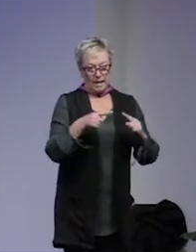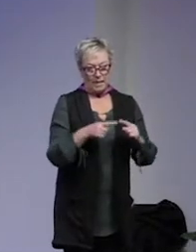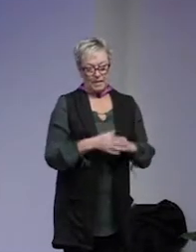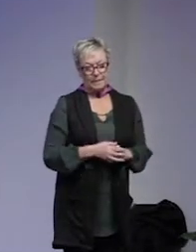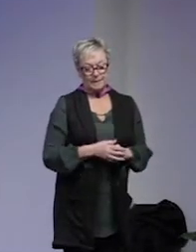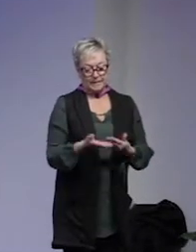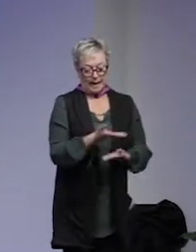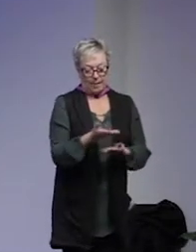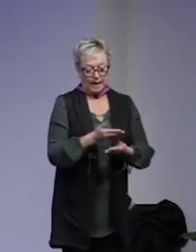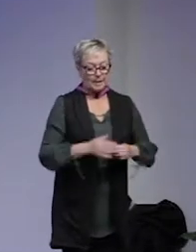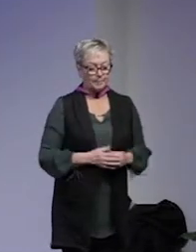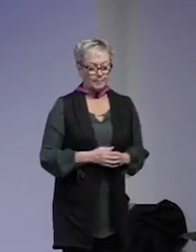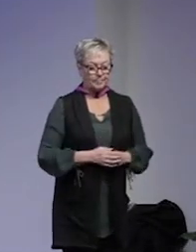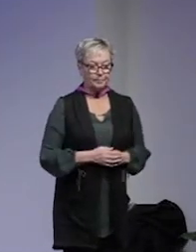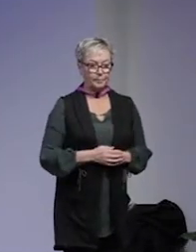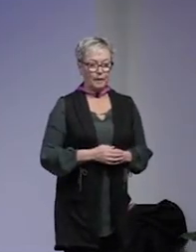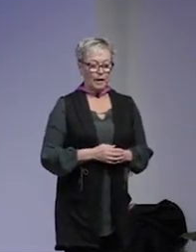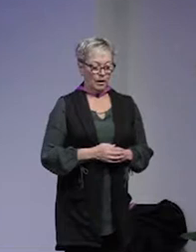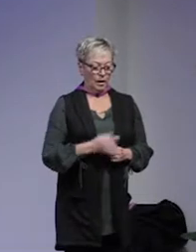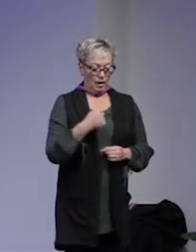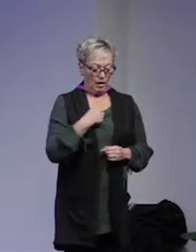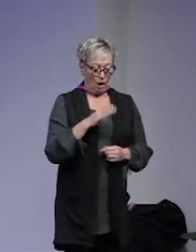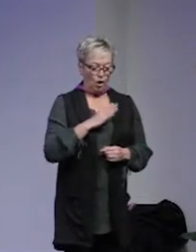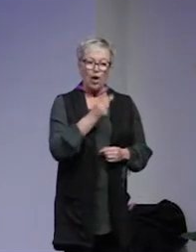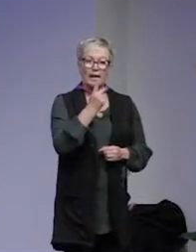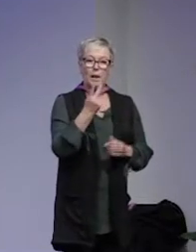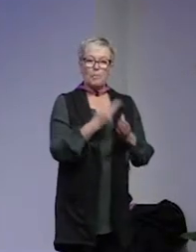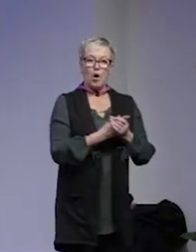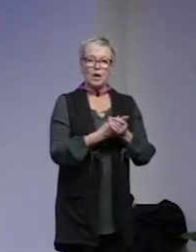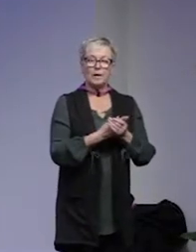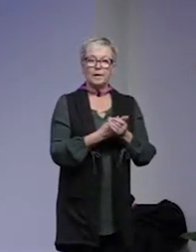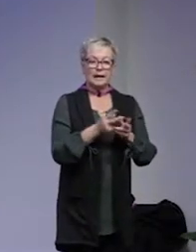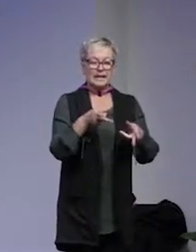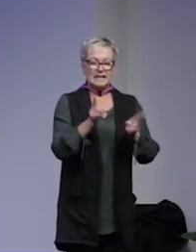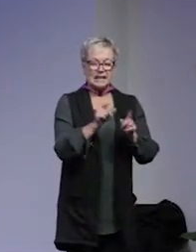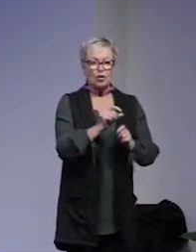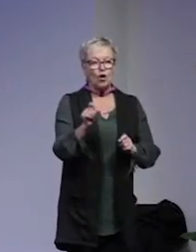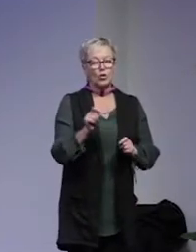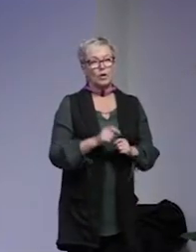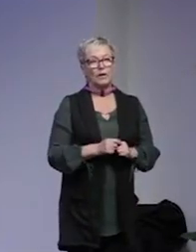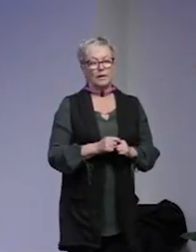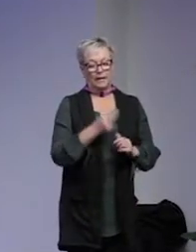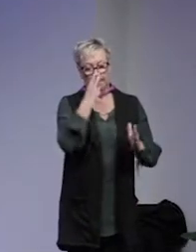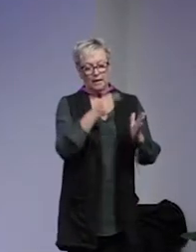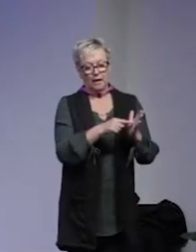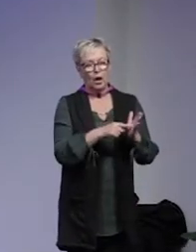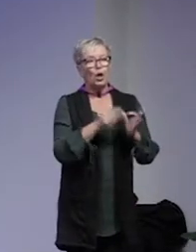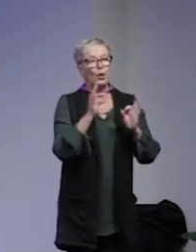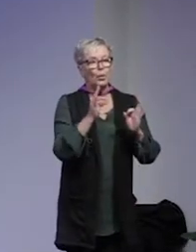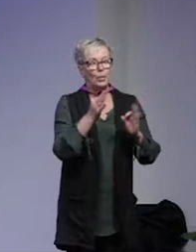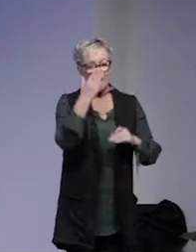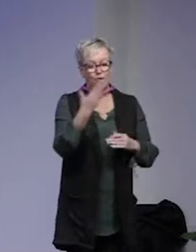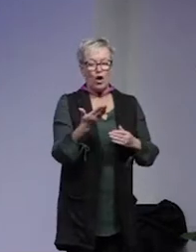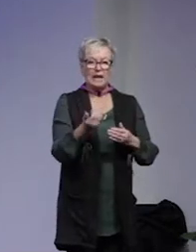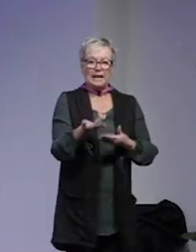samverkan. Jag har ett par citat som pekar just på hur det kan vara i